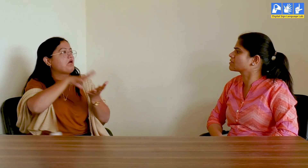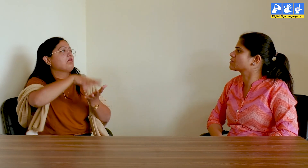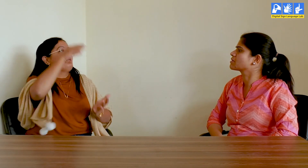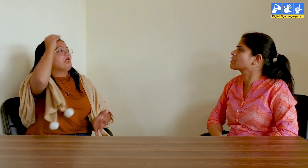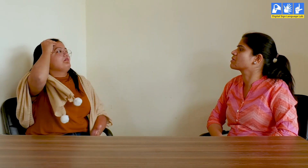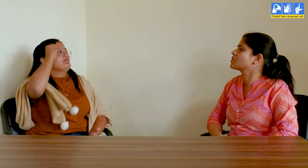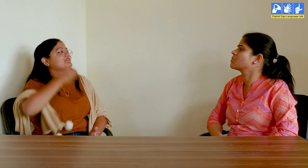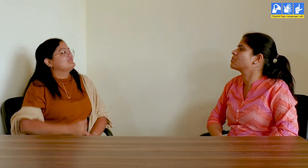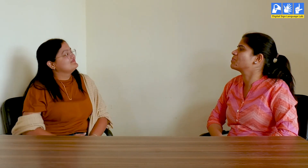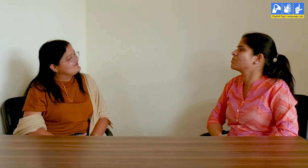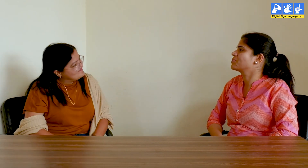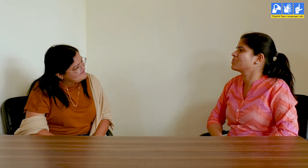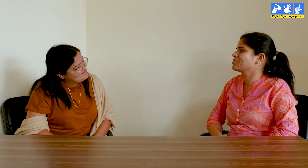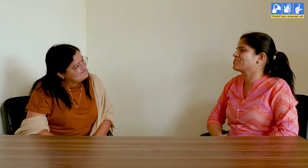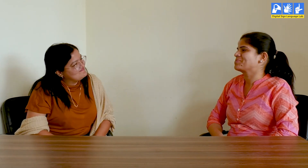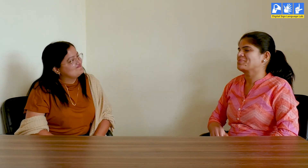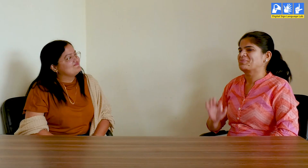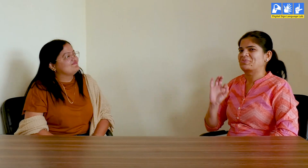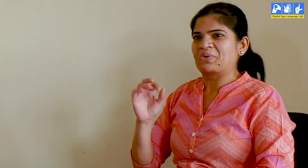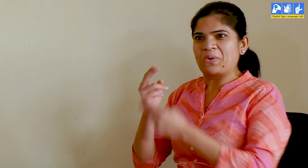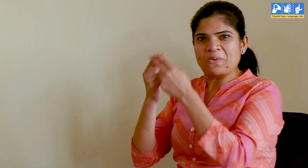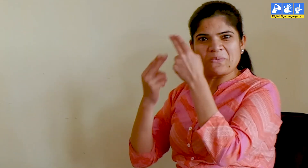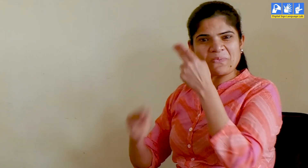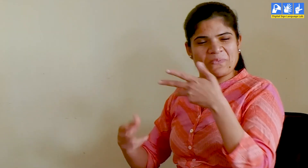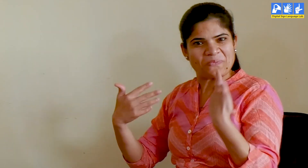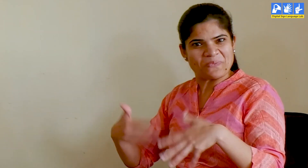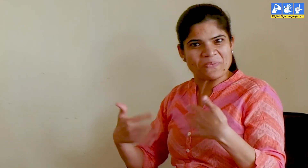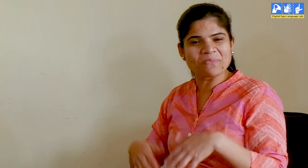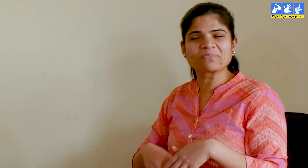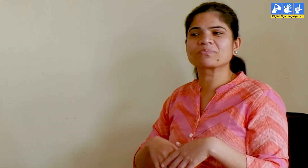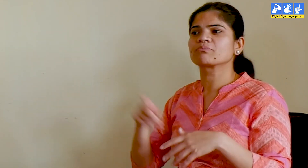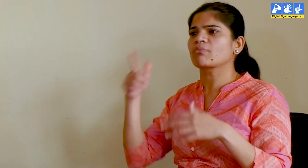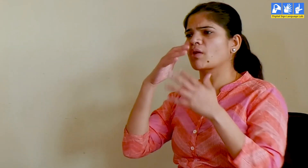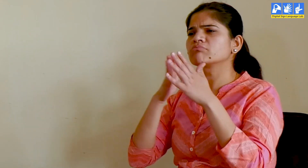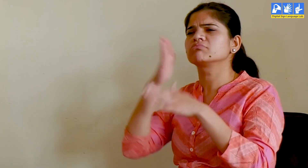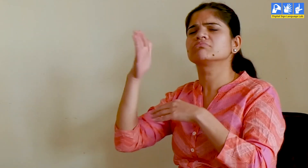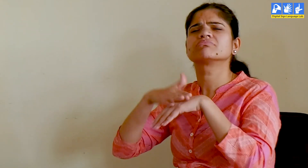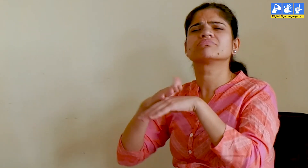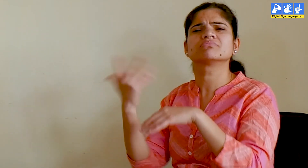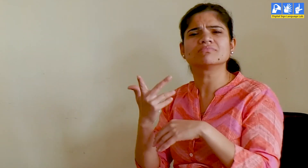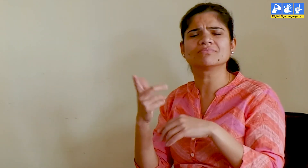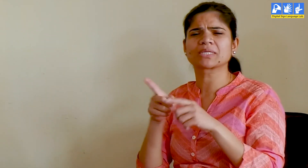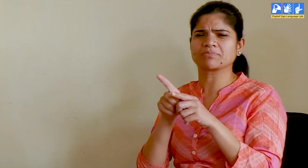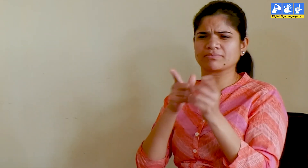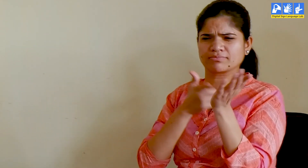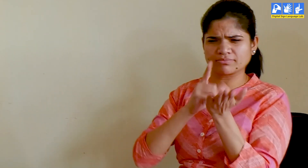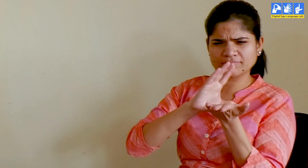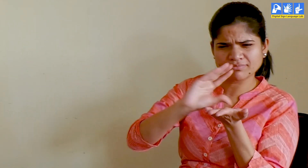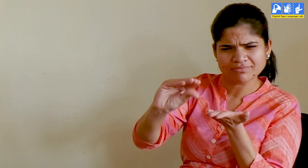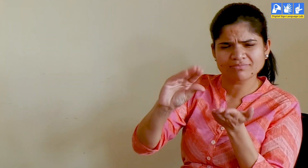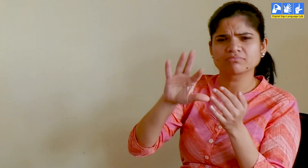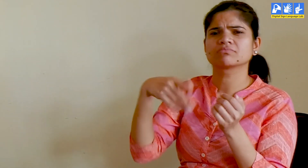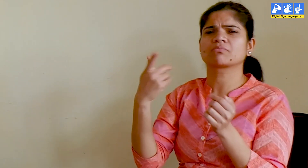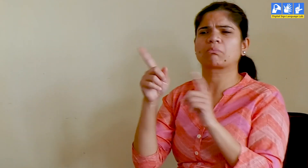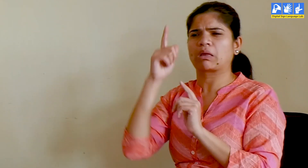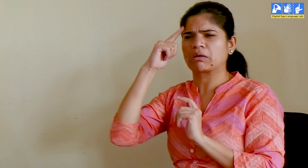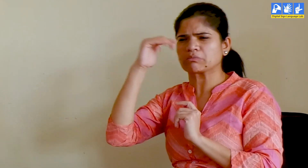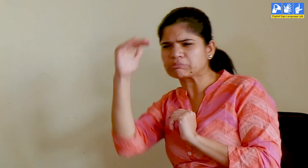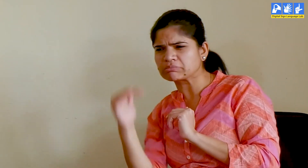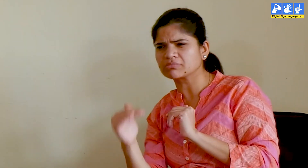इस्थानों पर जाकर नयने तरीके सीखे यह एक बहुत ही प्रेरक कहानी है कि कैसे वह गाओं में जाते हैं और शहरों में